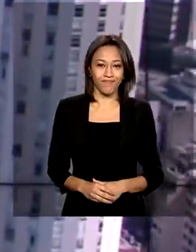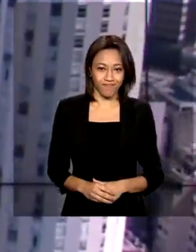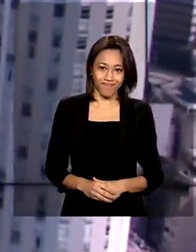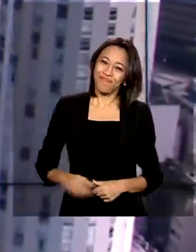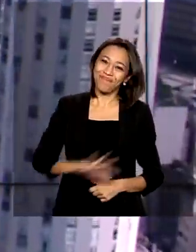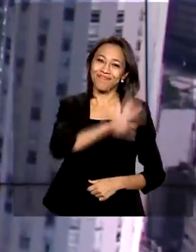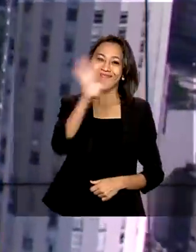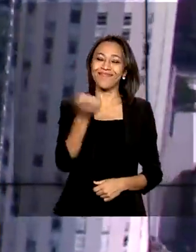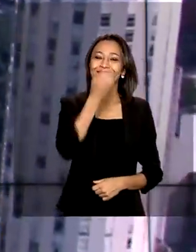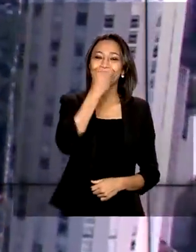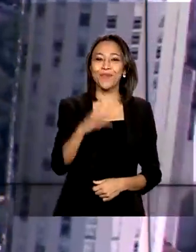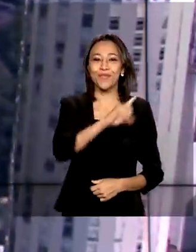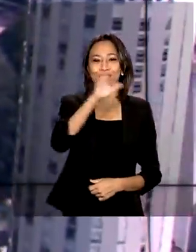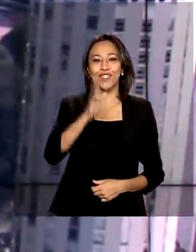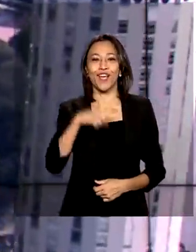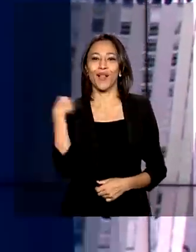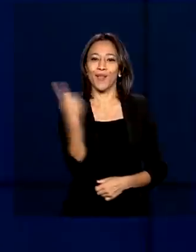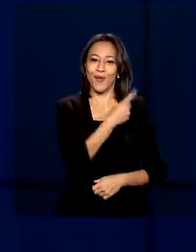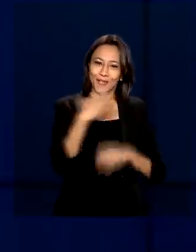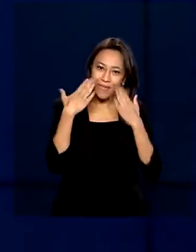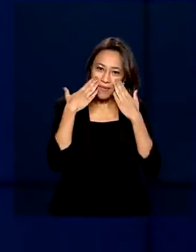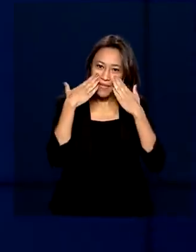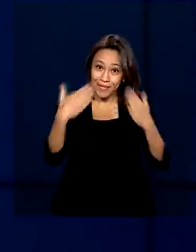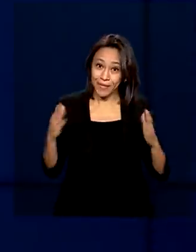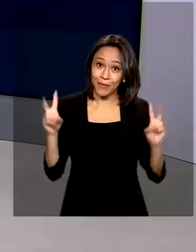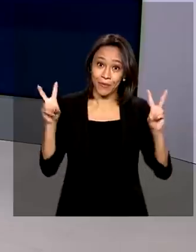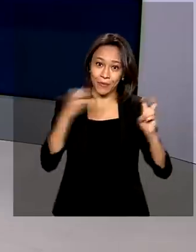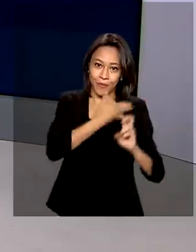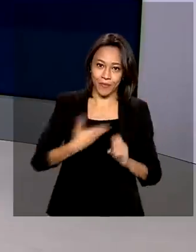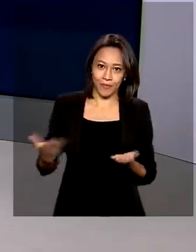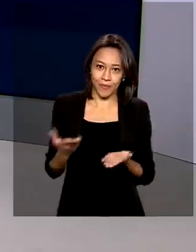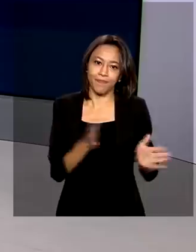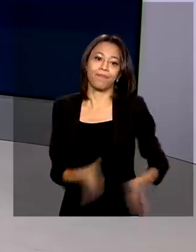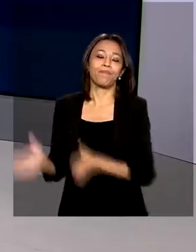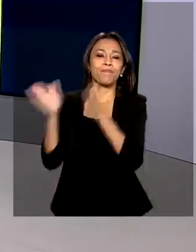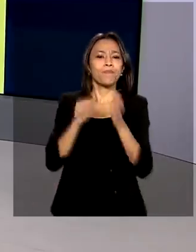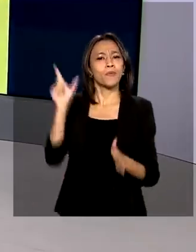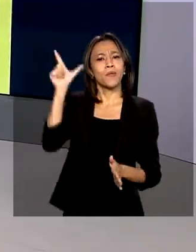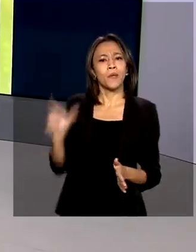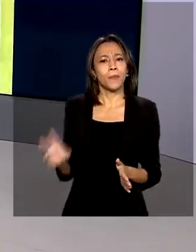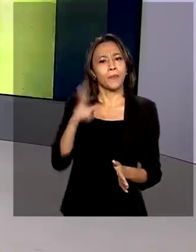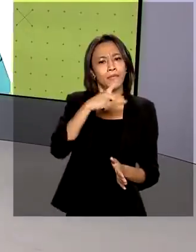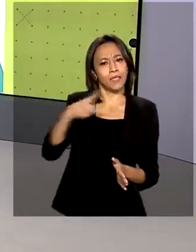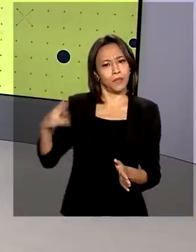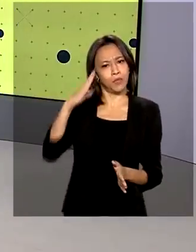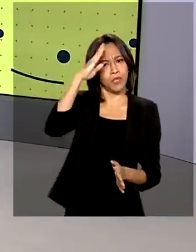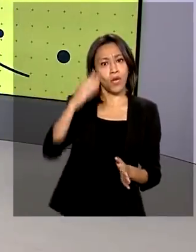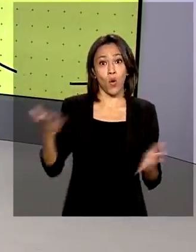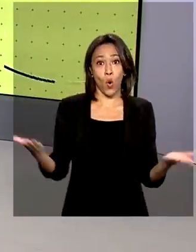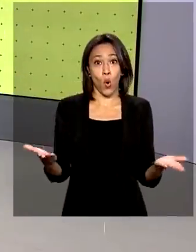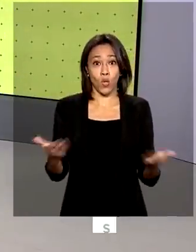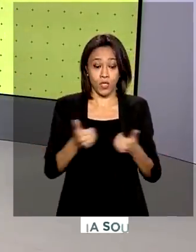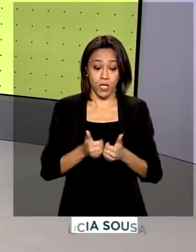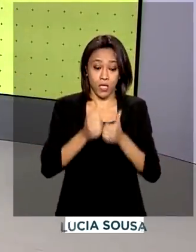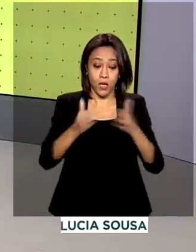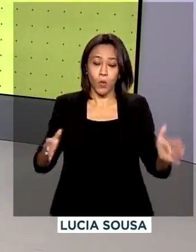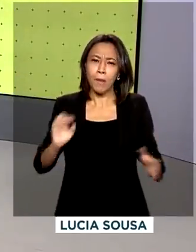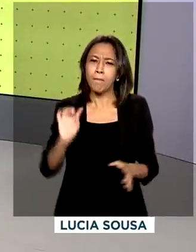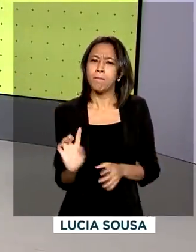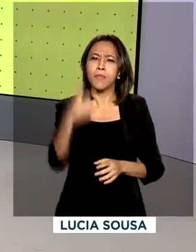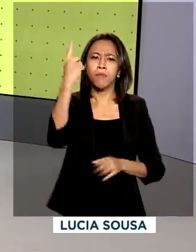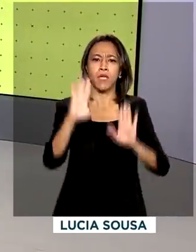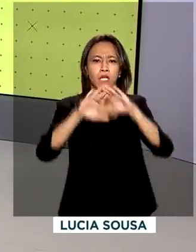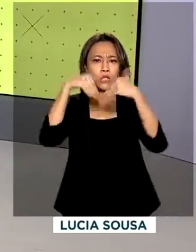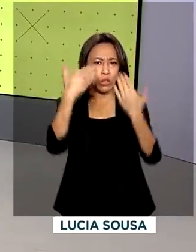Olá, bom dia! Já estamos no ar com o Governo Agora. O presidente Jair Bolsonaro inaugurou hoje a primeira escola